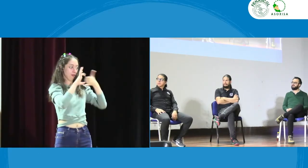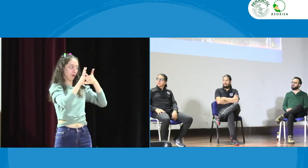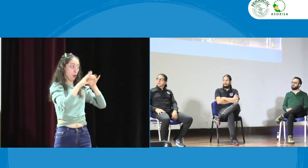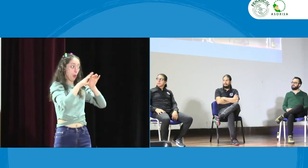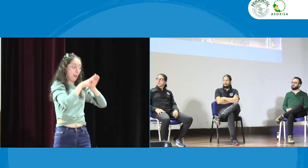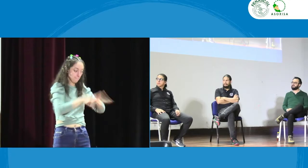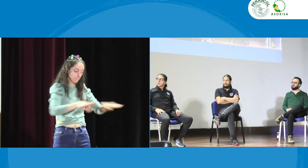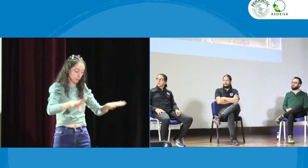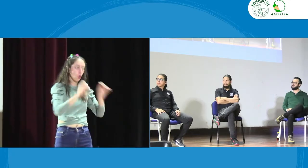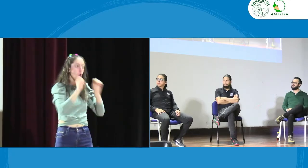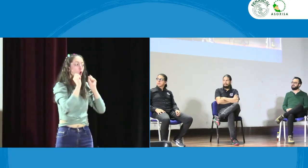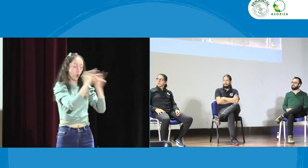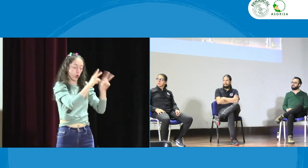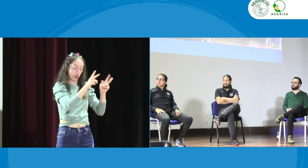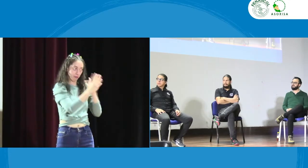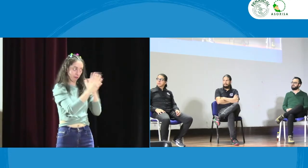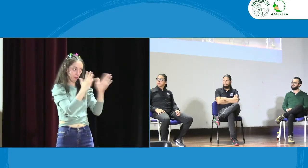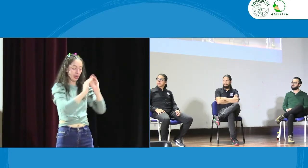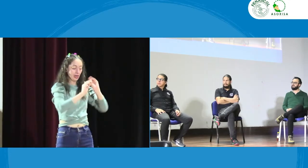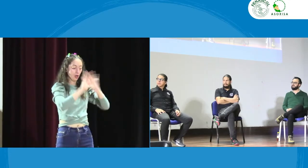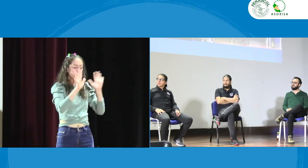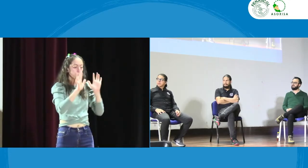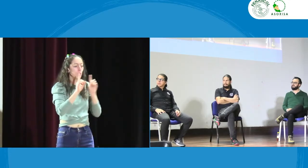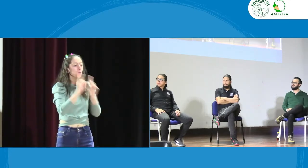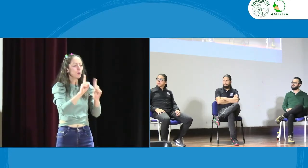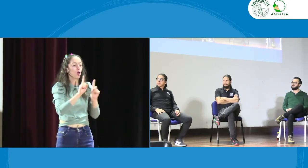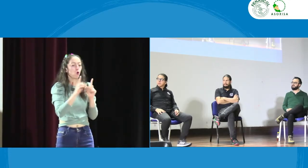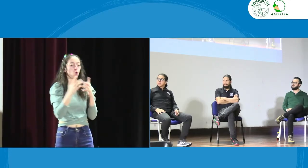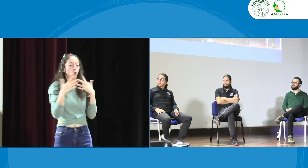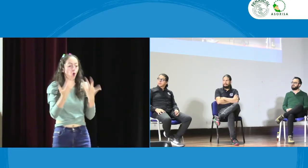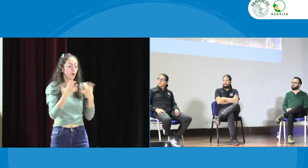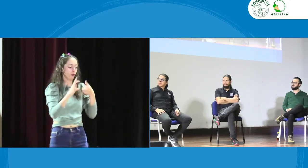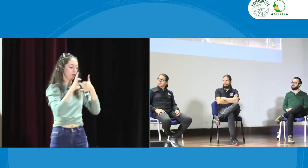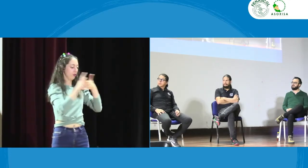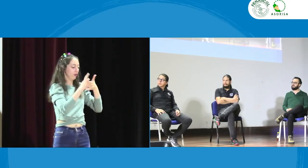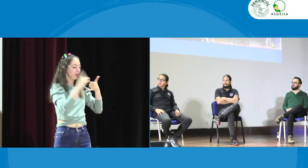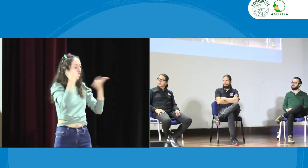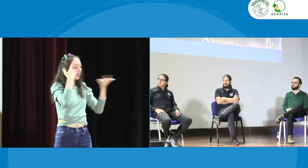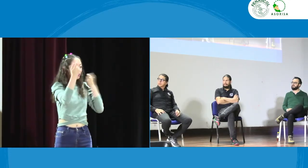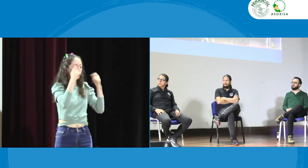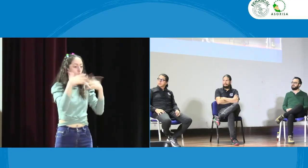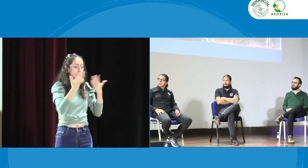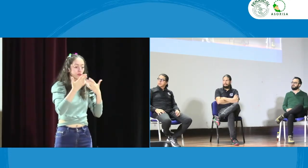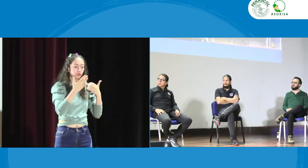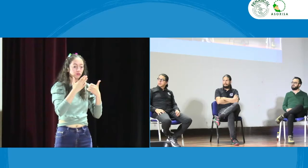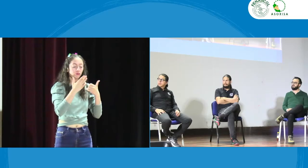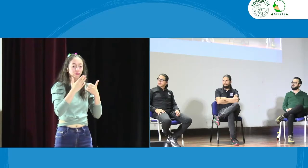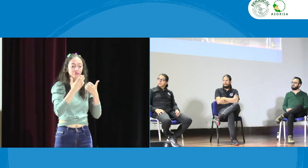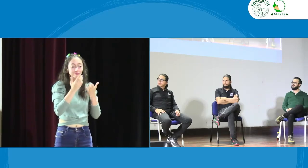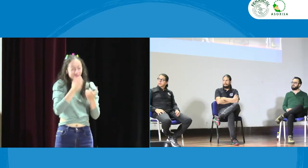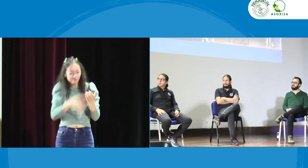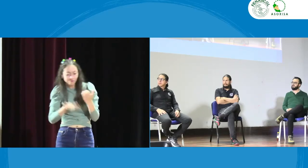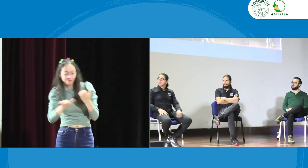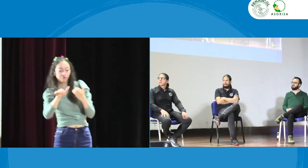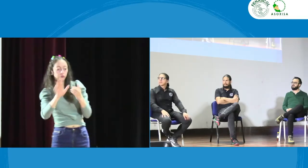FENILC tengo una preocupación porque si han brillado por su ausencia y es claro lo que nos cuentas pero FENILC